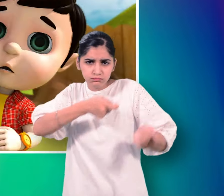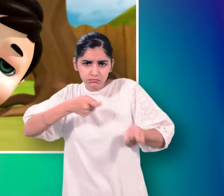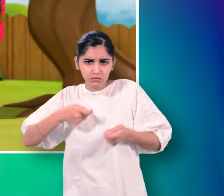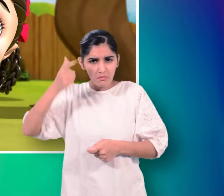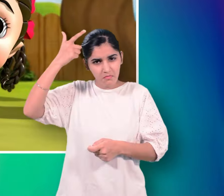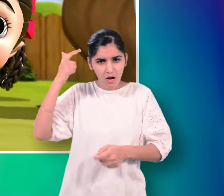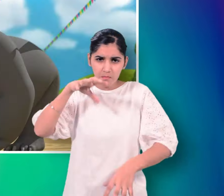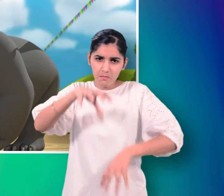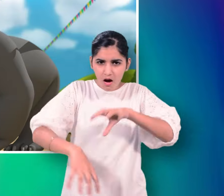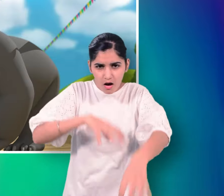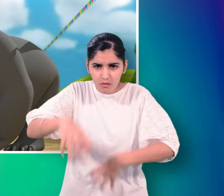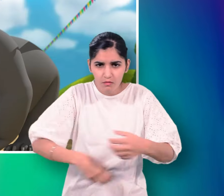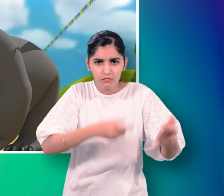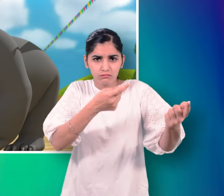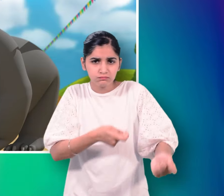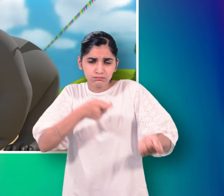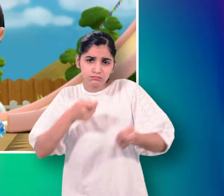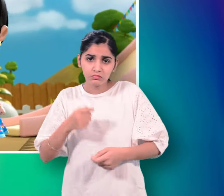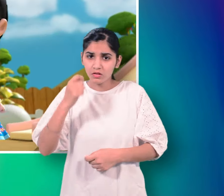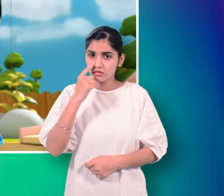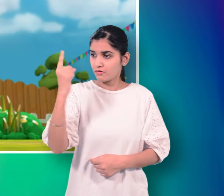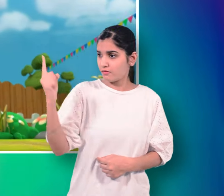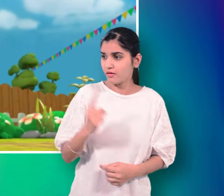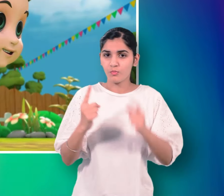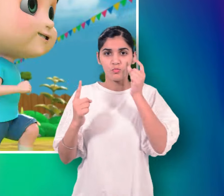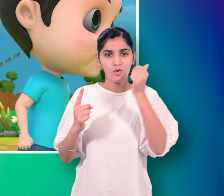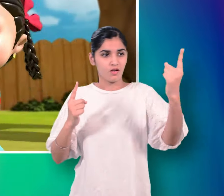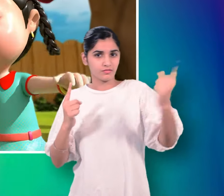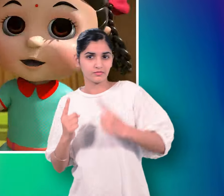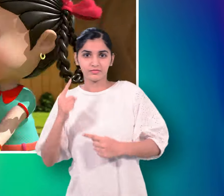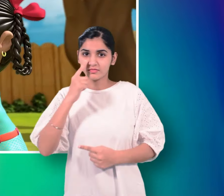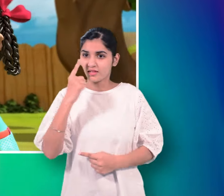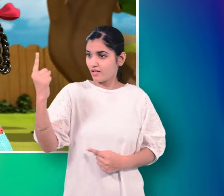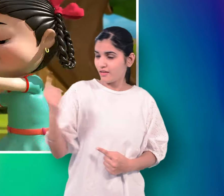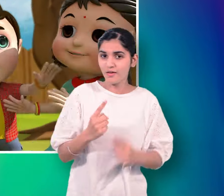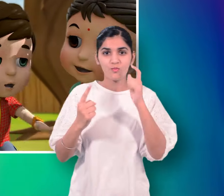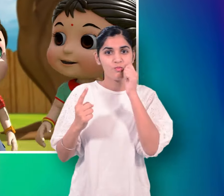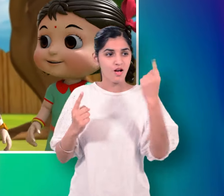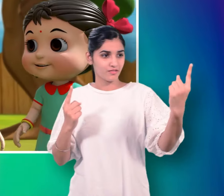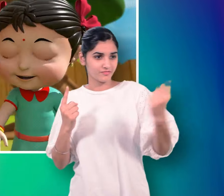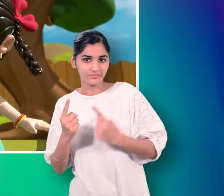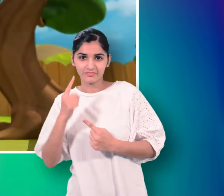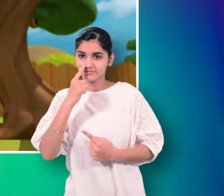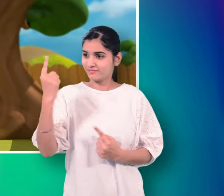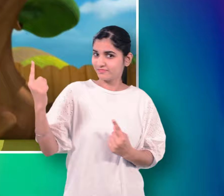अपना भालू लाया मन्नू आई दीपक आया पूजा आई सोनू आया